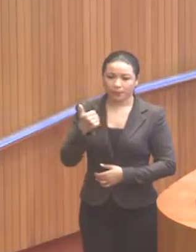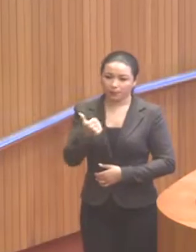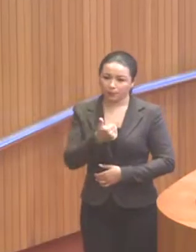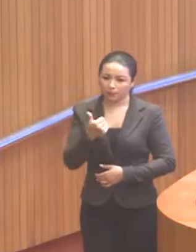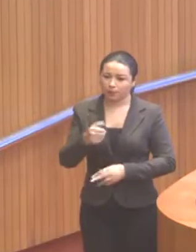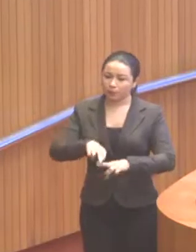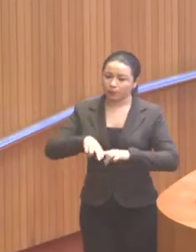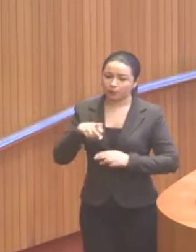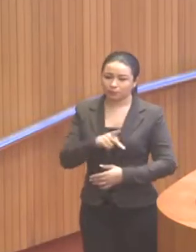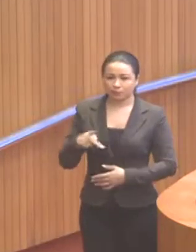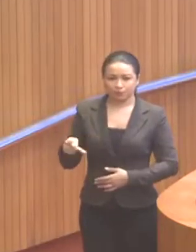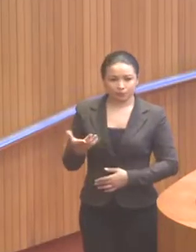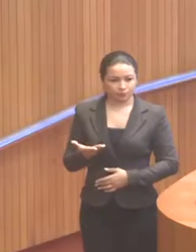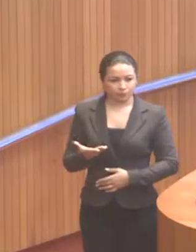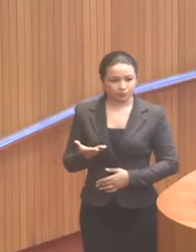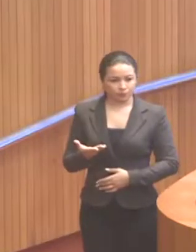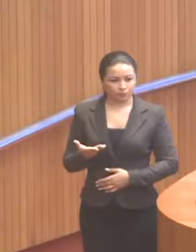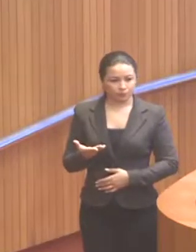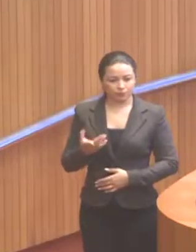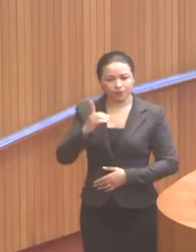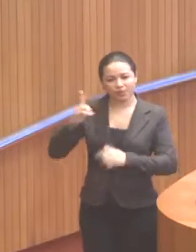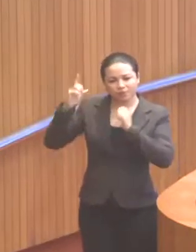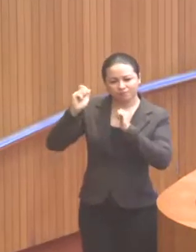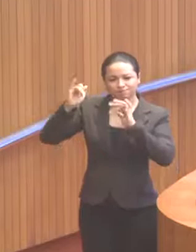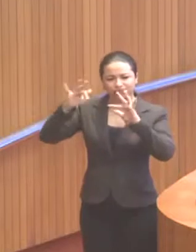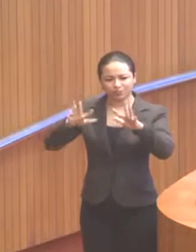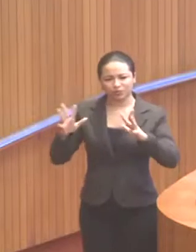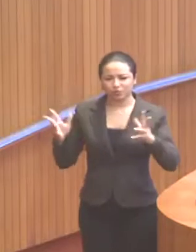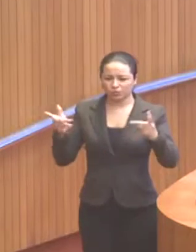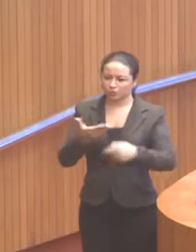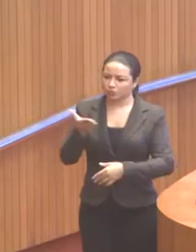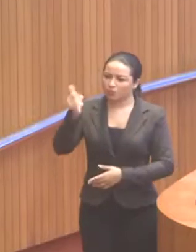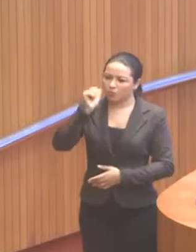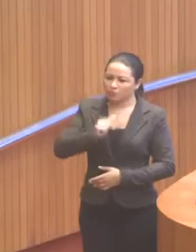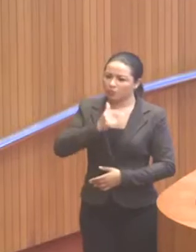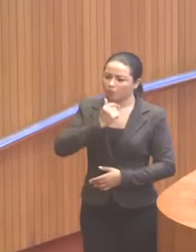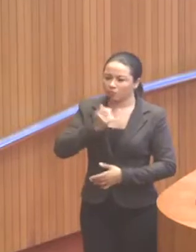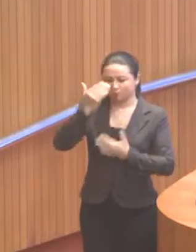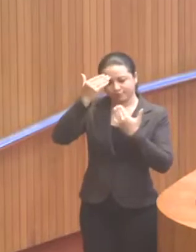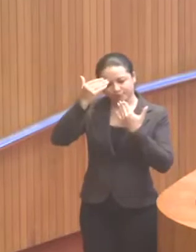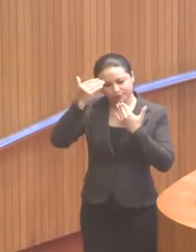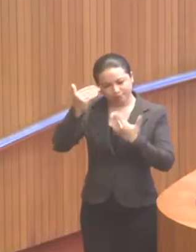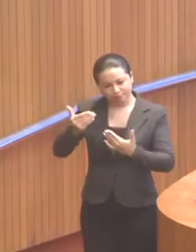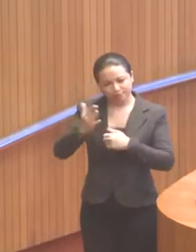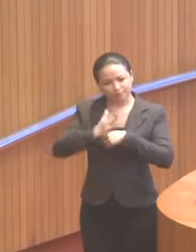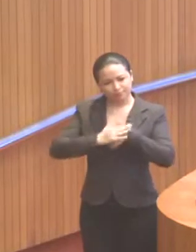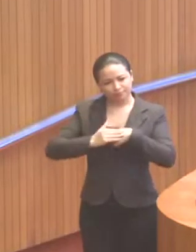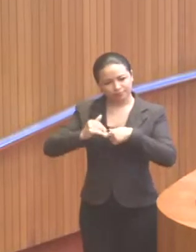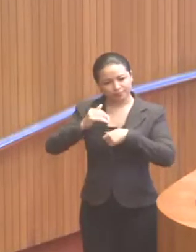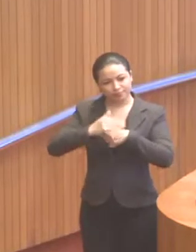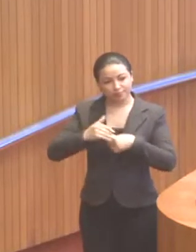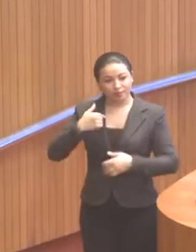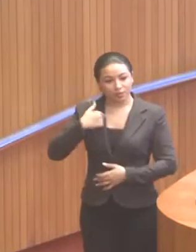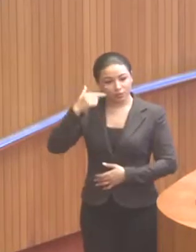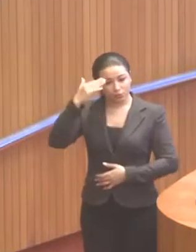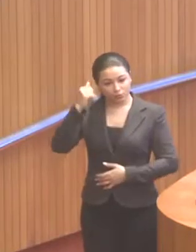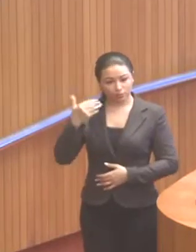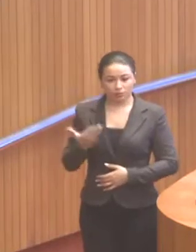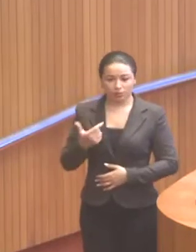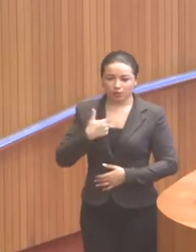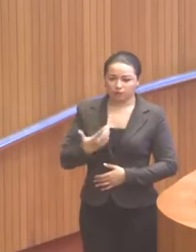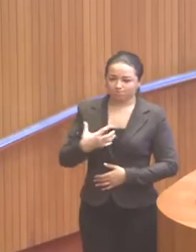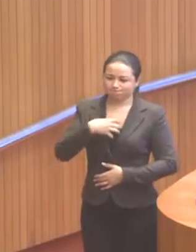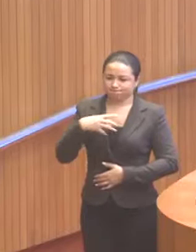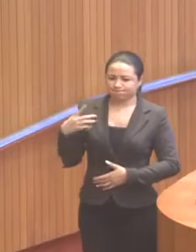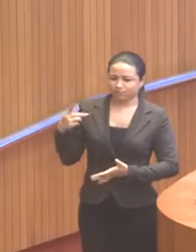Portanto, presidente, que Deus abençoe a todos e a todas e muito obrigada pelo carinho. sei que eu